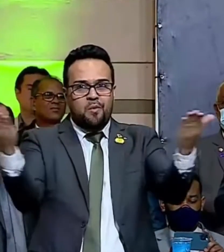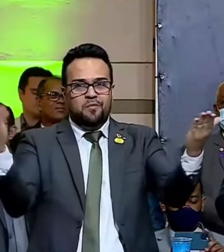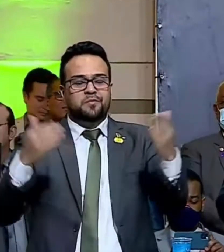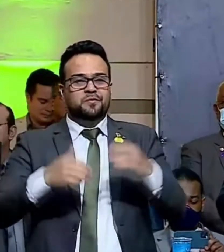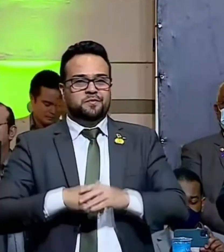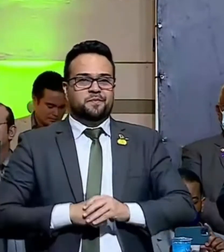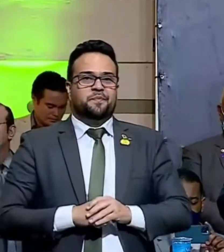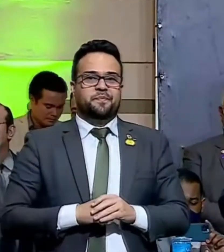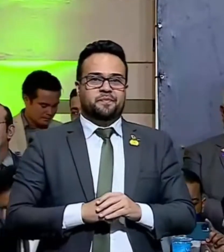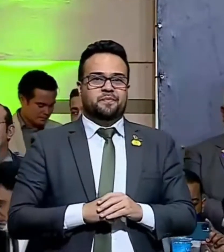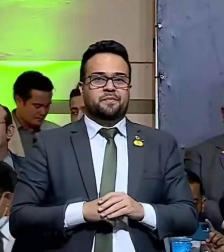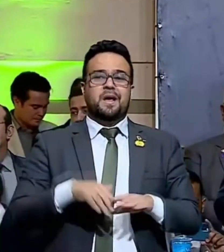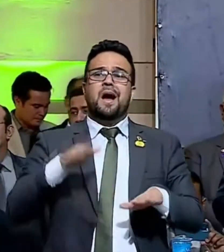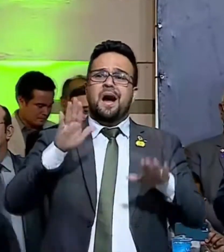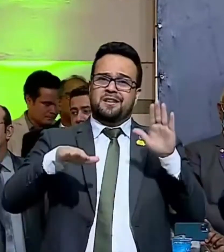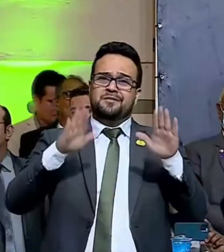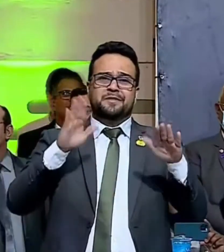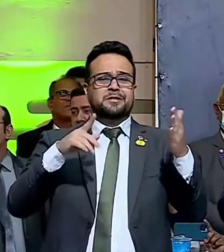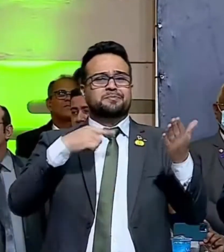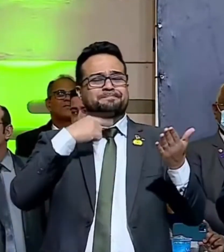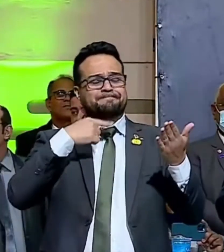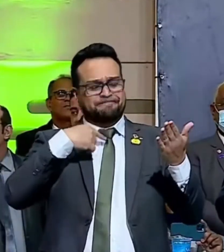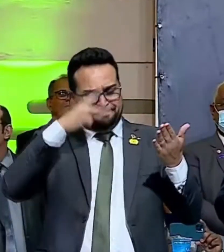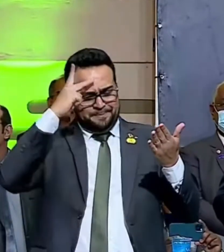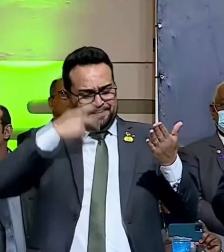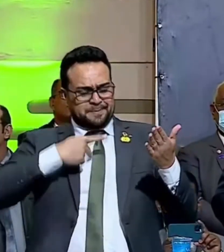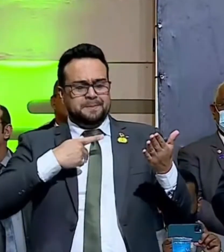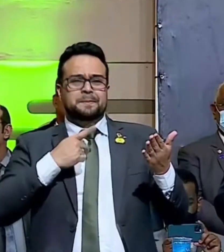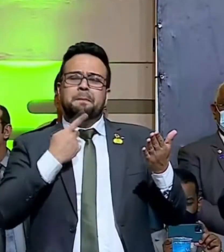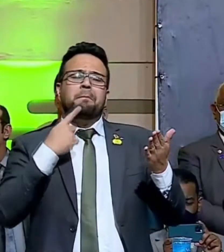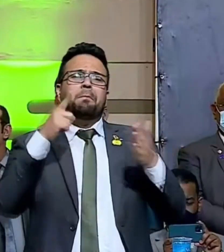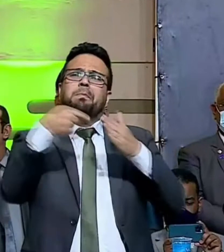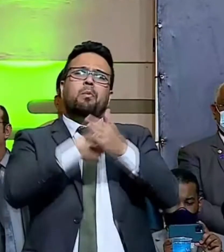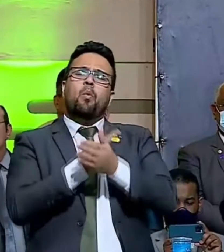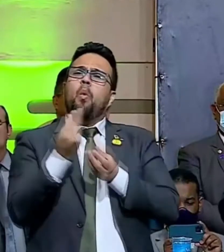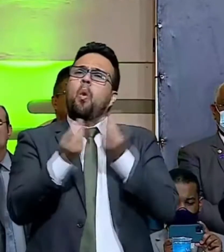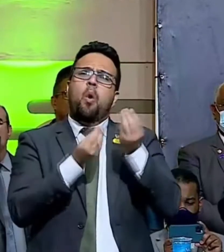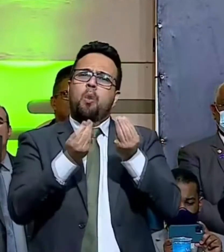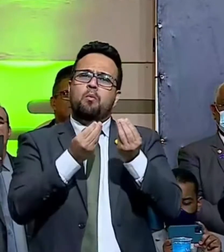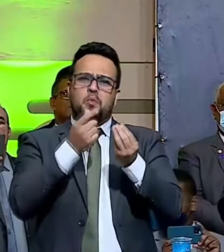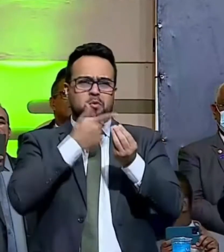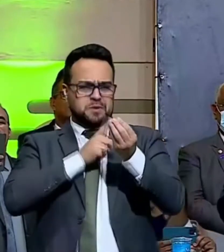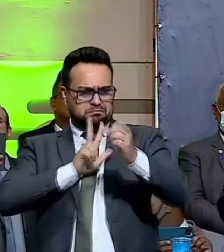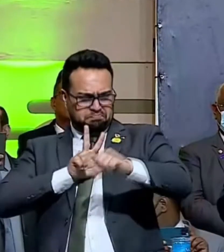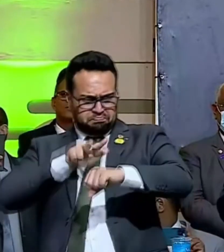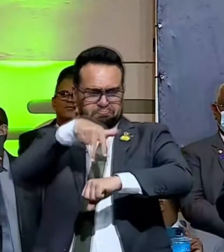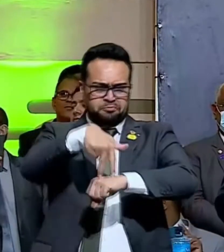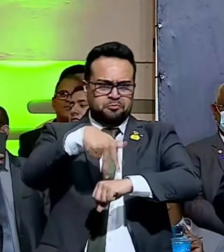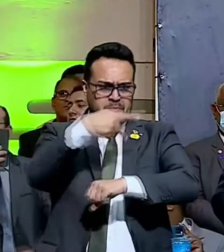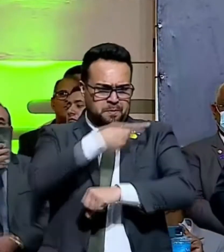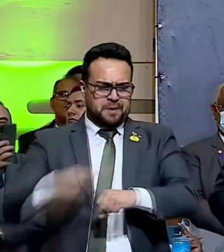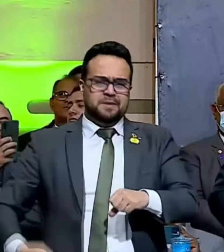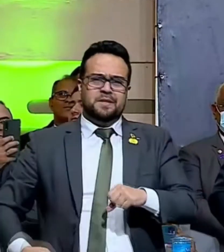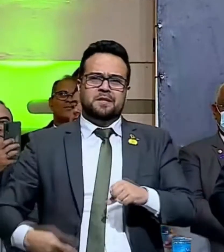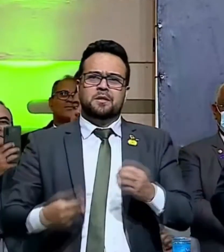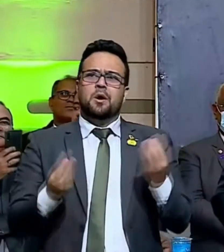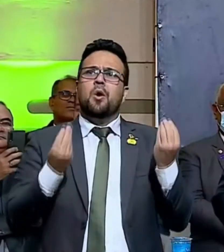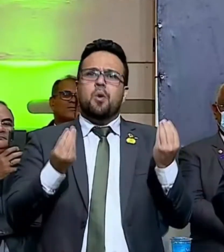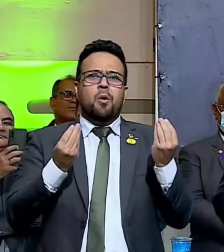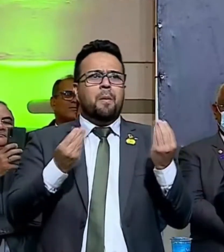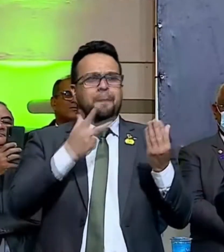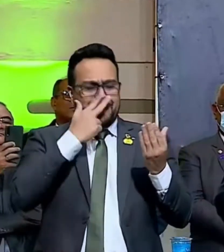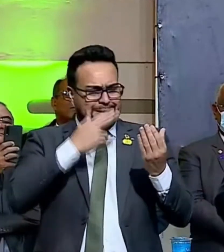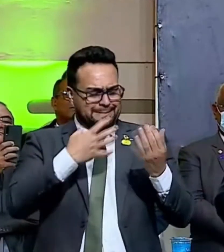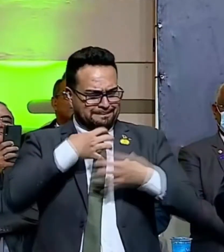Às vezes eu me pergunto como cheguei até aqui, de onde vêm as forças